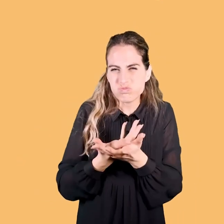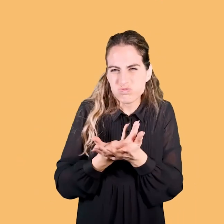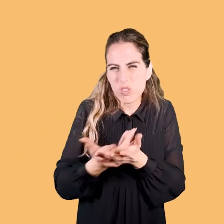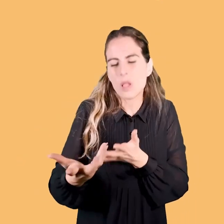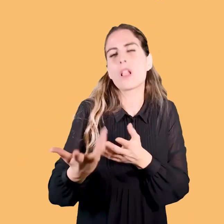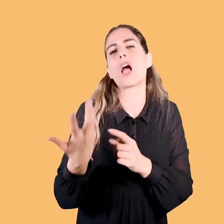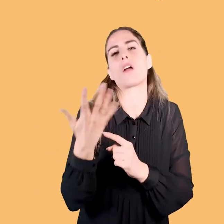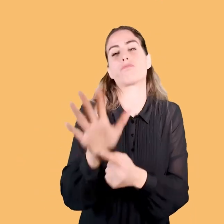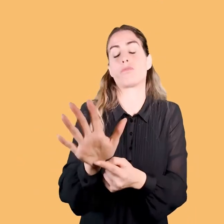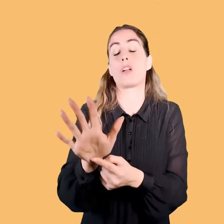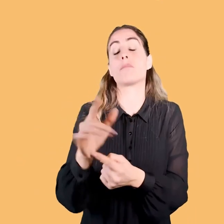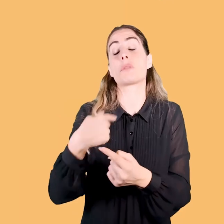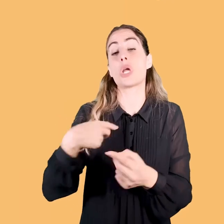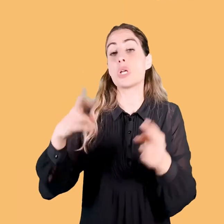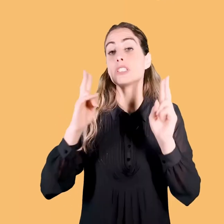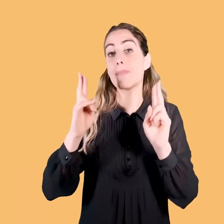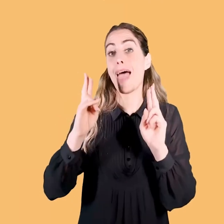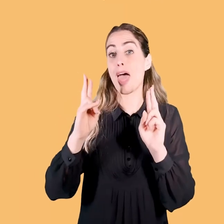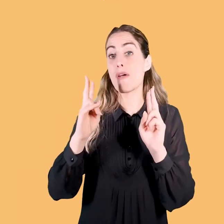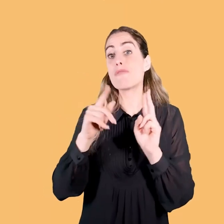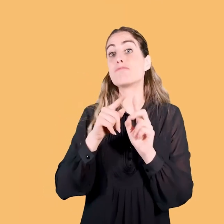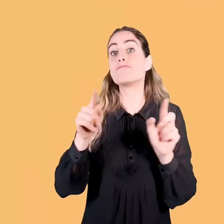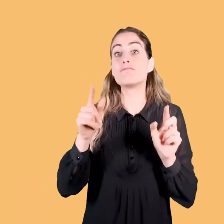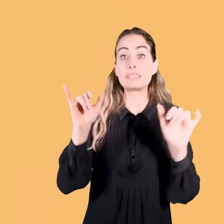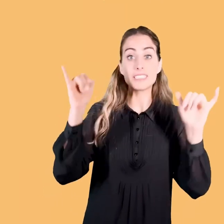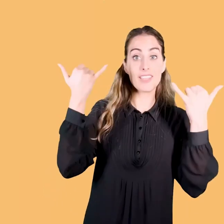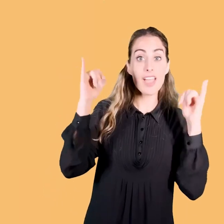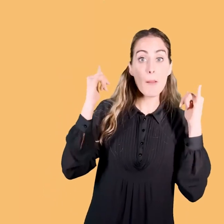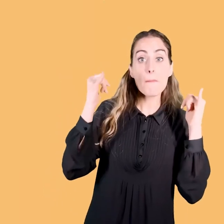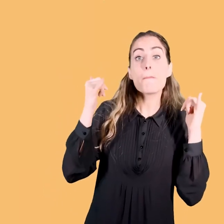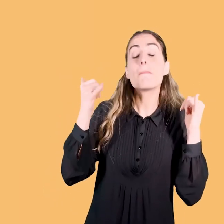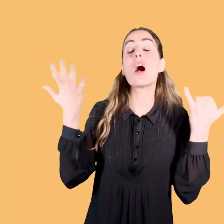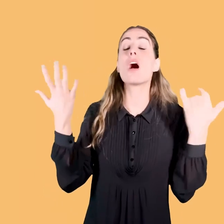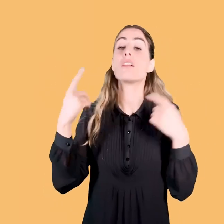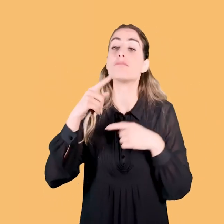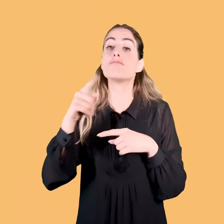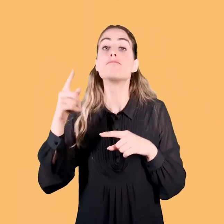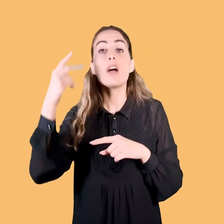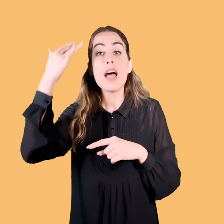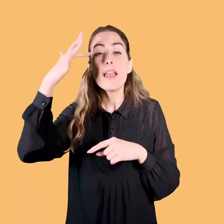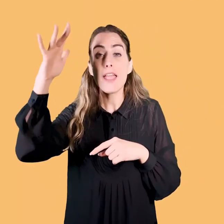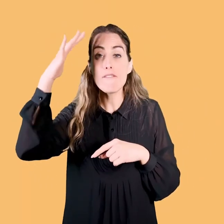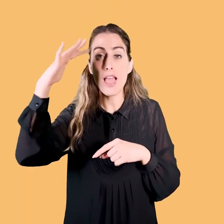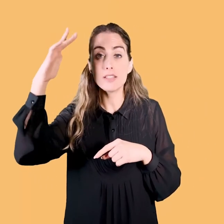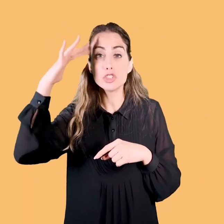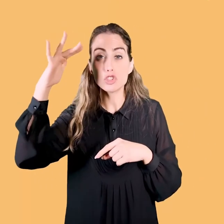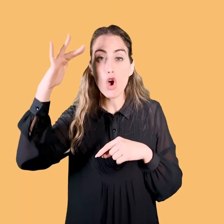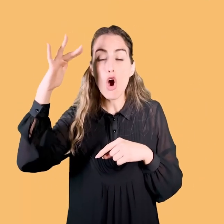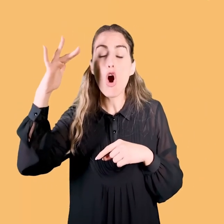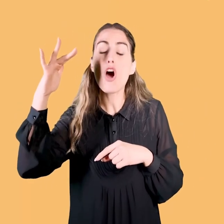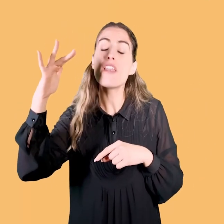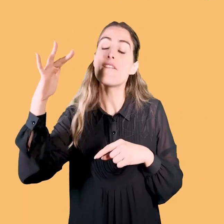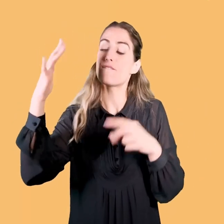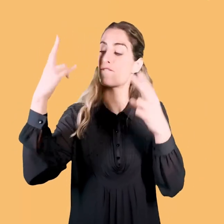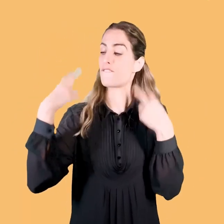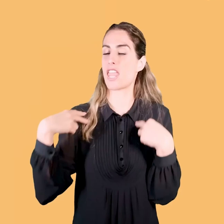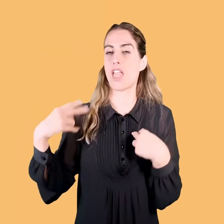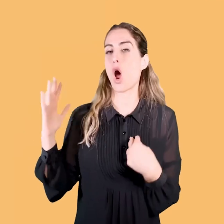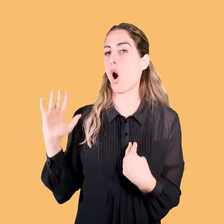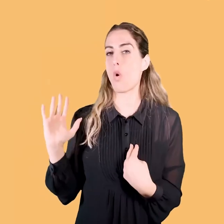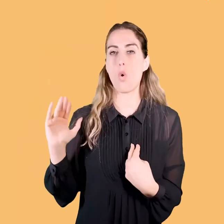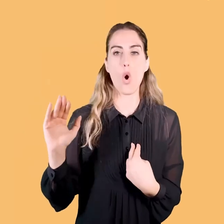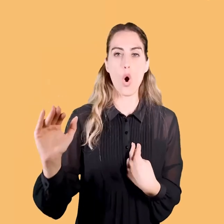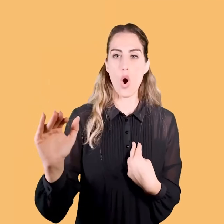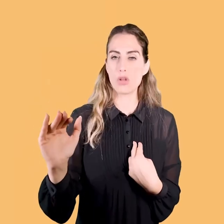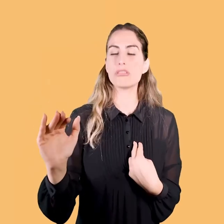Mi auguro che sia frutto di, parte di divertimento ovviamente, ma anche frutto di riflessione sul nostro vivere